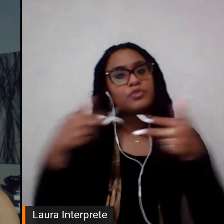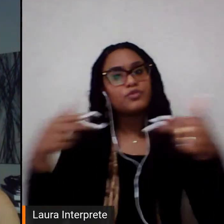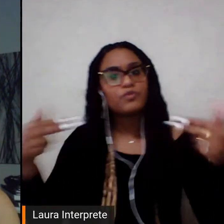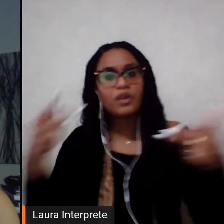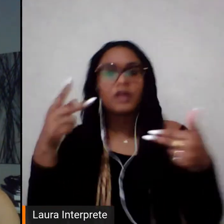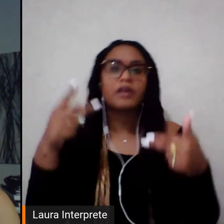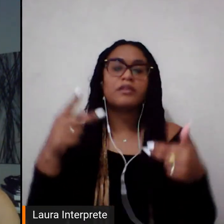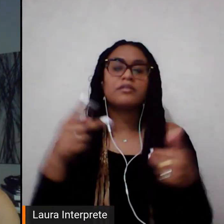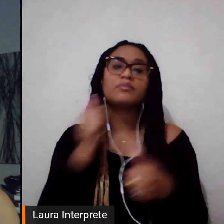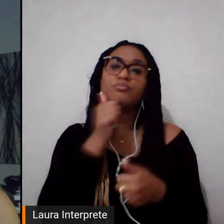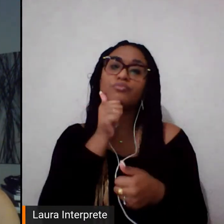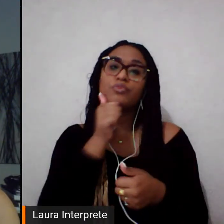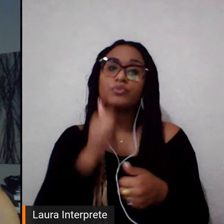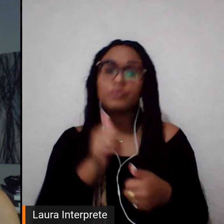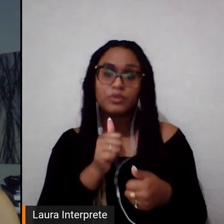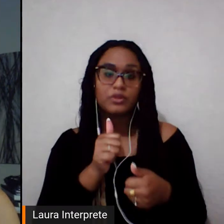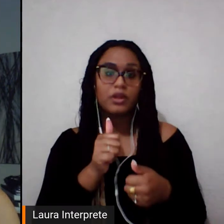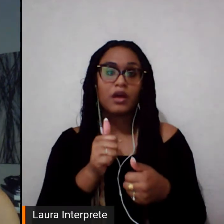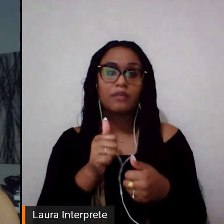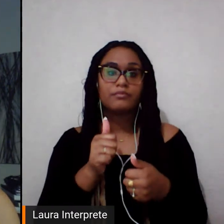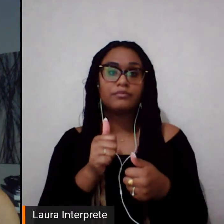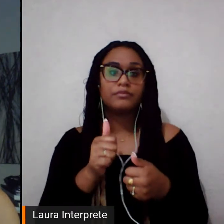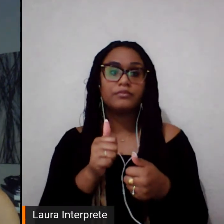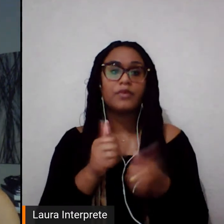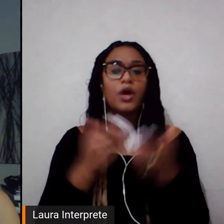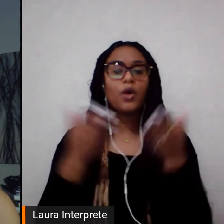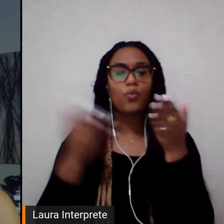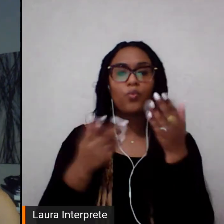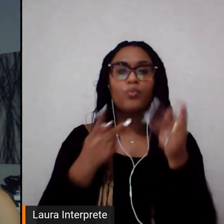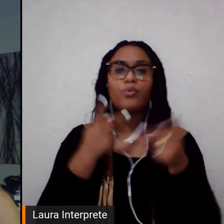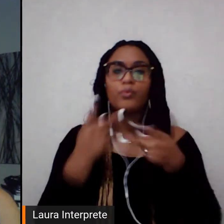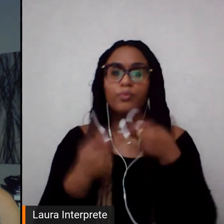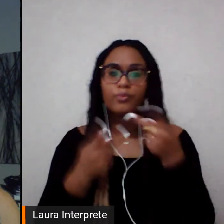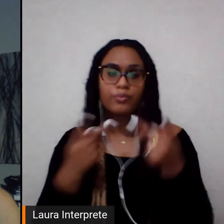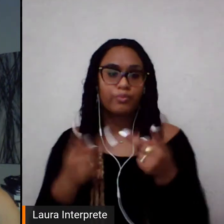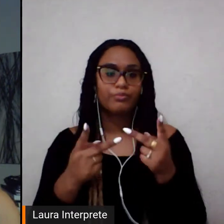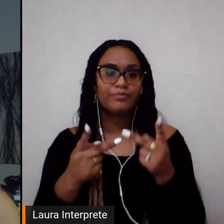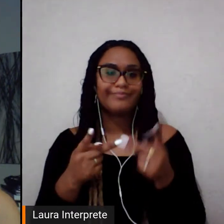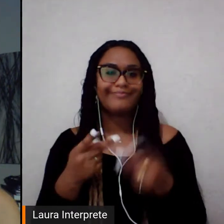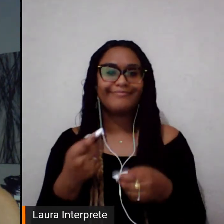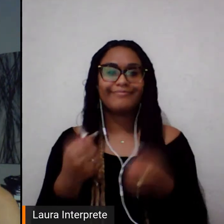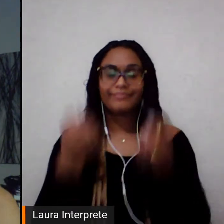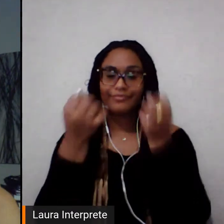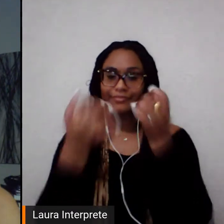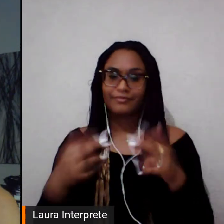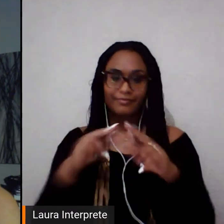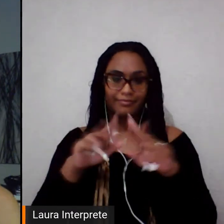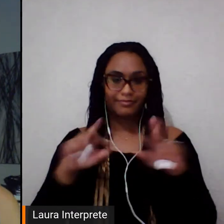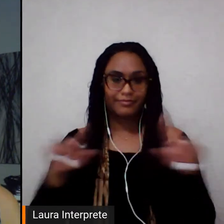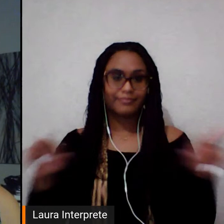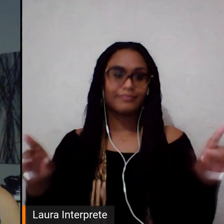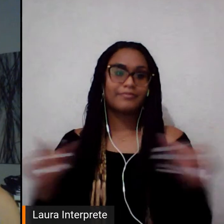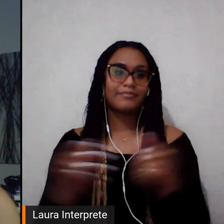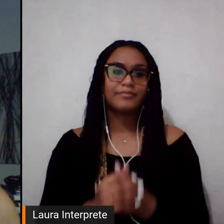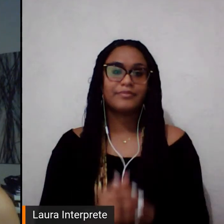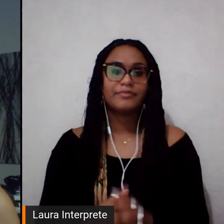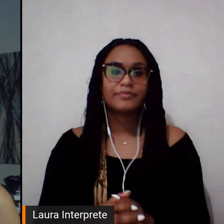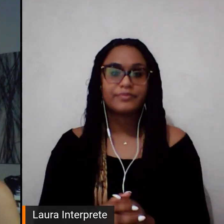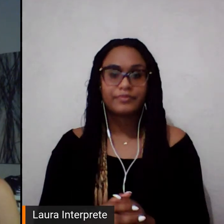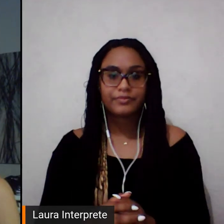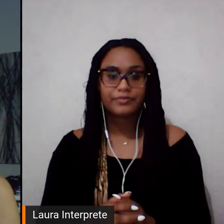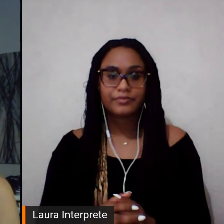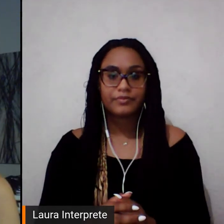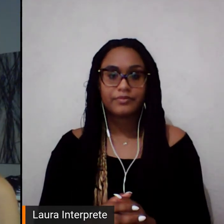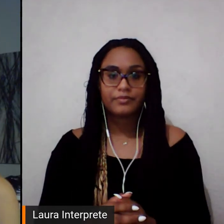pesquisadoras para esta série inédita de webinários no Museu do Futebol. Importante mencionar a